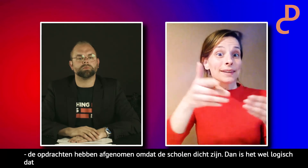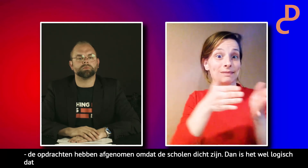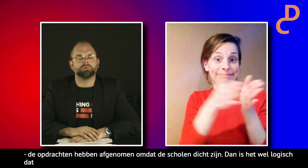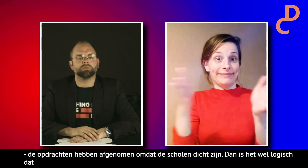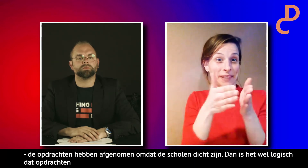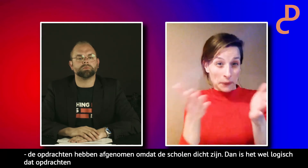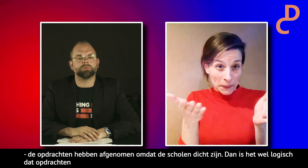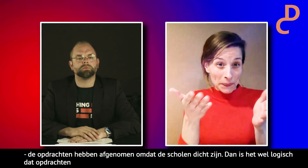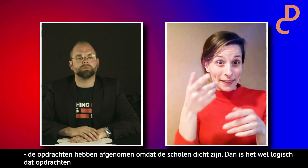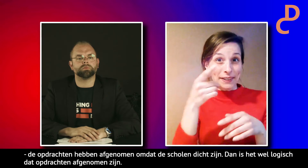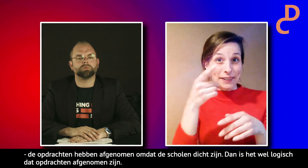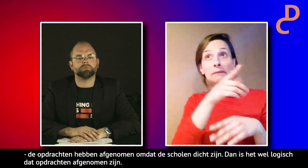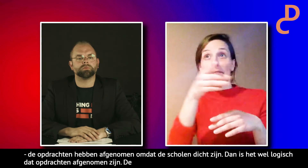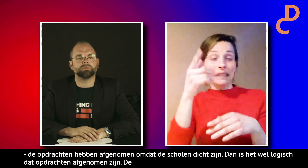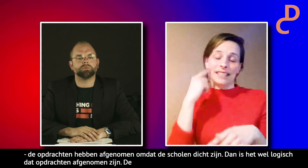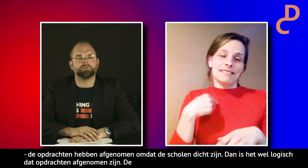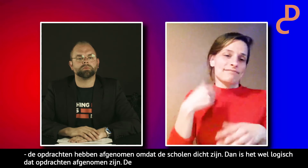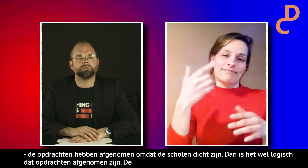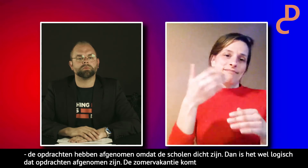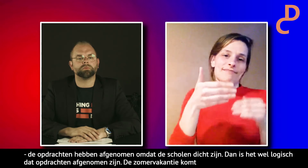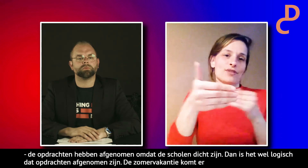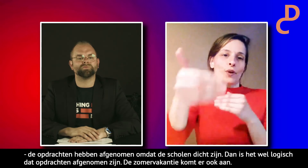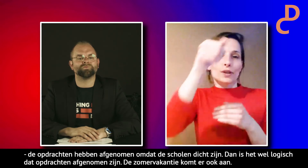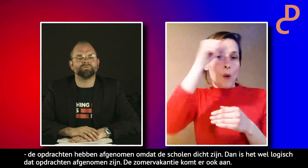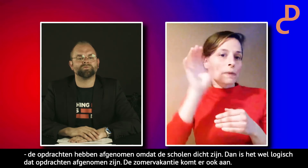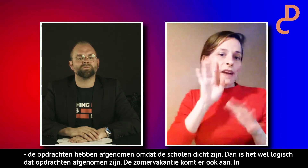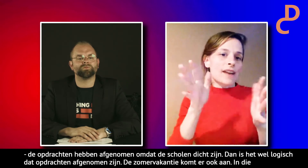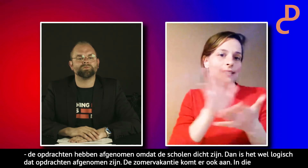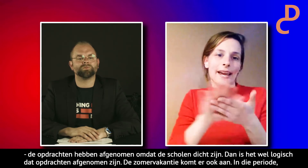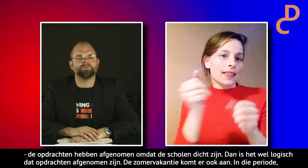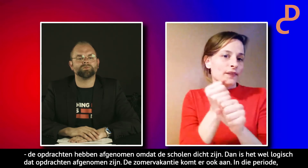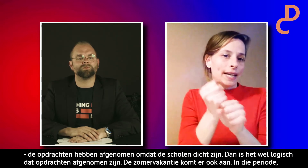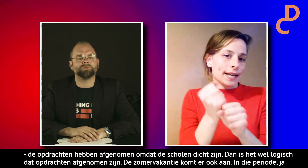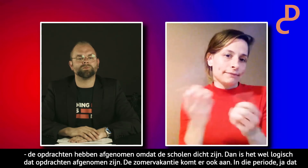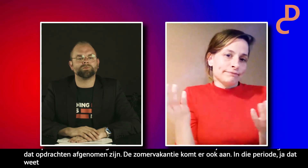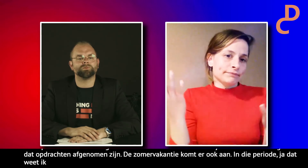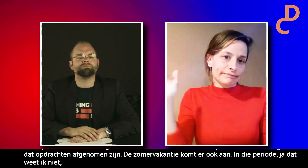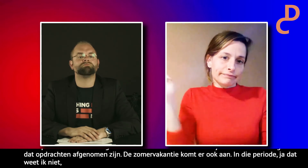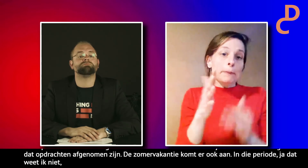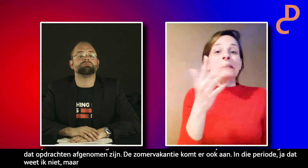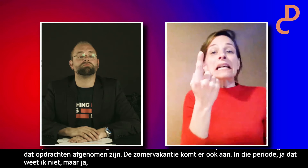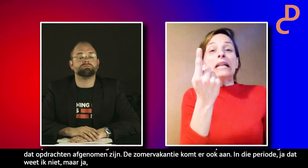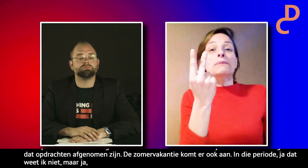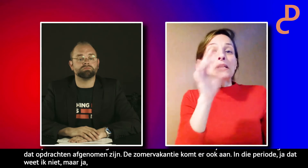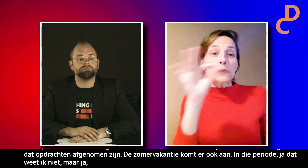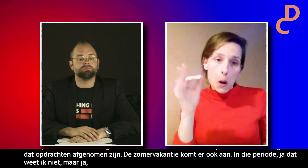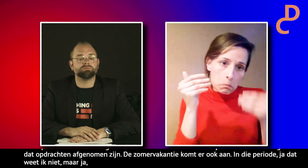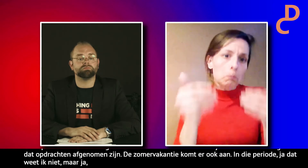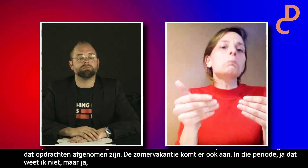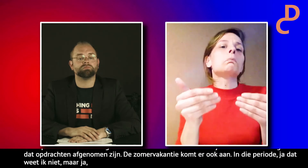zomervakantie komt er ook aan. En in die periode, ja dat weet ik niet, maar tot de zomervakantie is er waarschijnlijk geen werk meer voor mij. Misschien